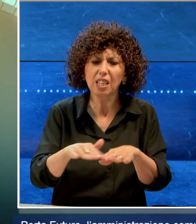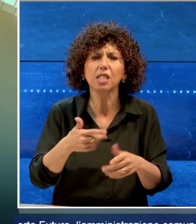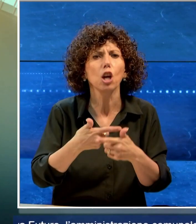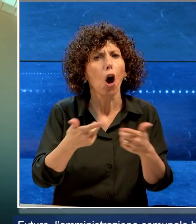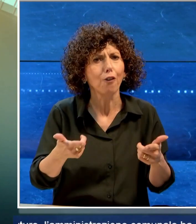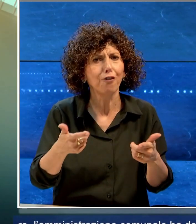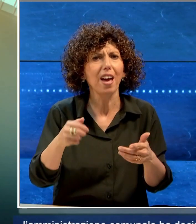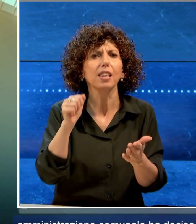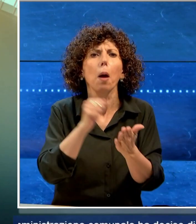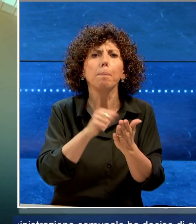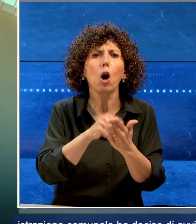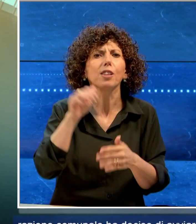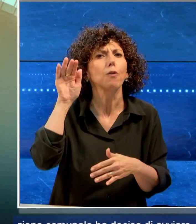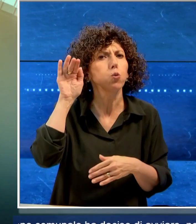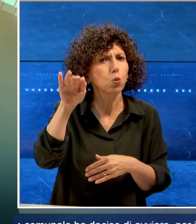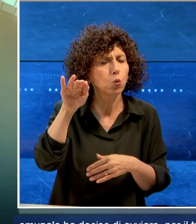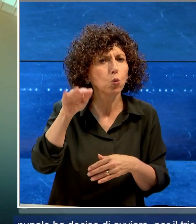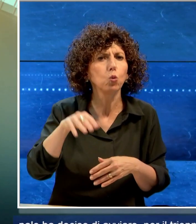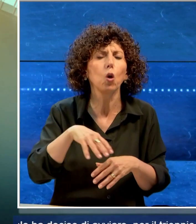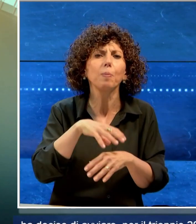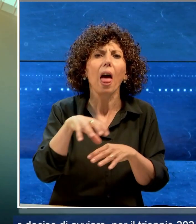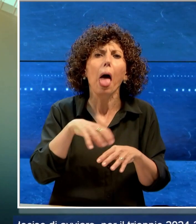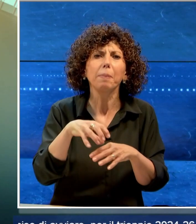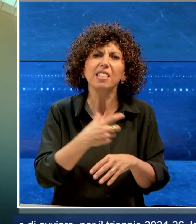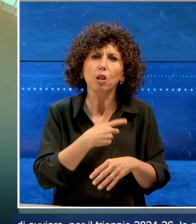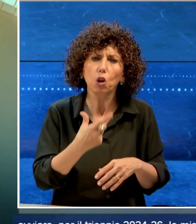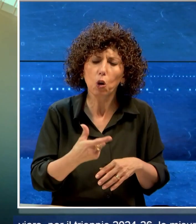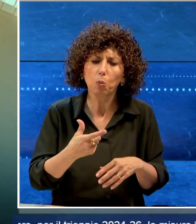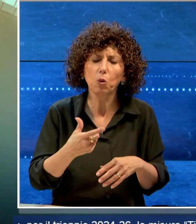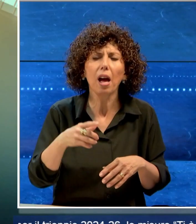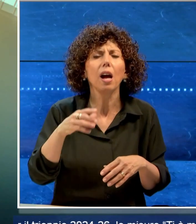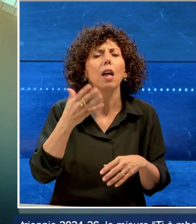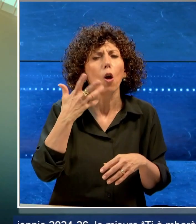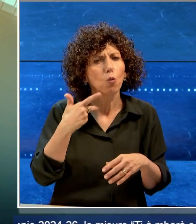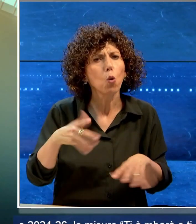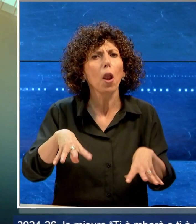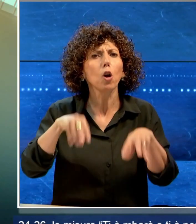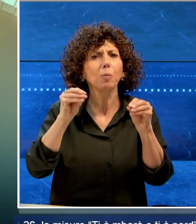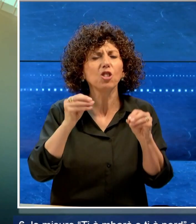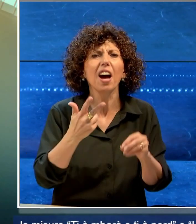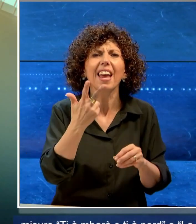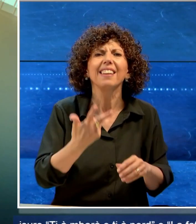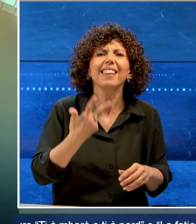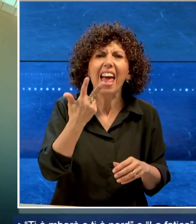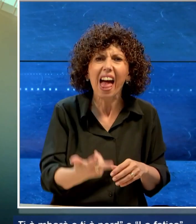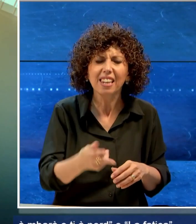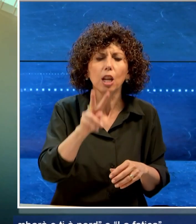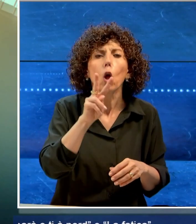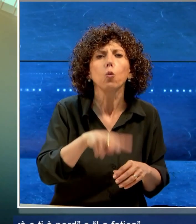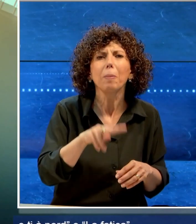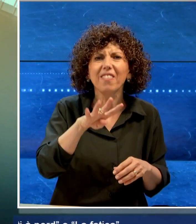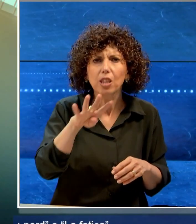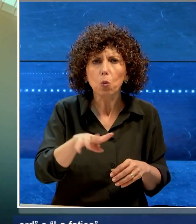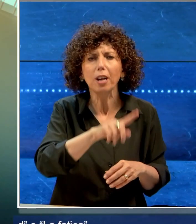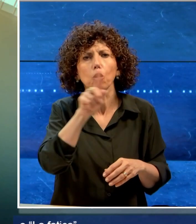da Porta Futuro l'amministrazione comunale ha deciso di avviare per il triennio dal 2024 al